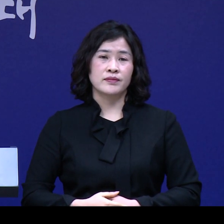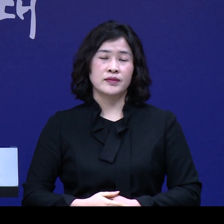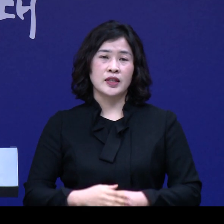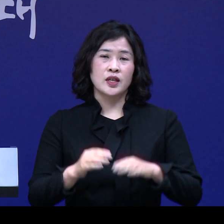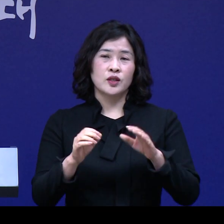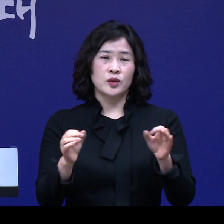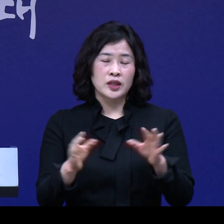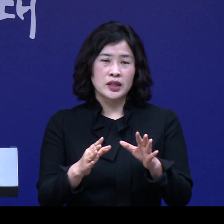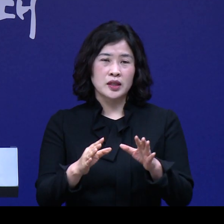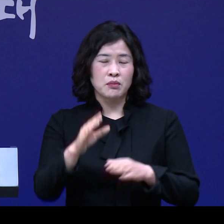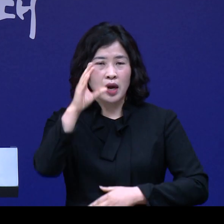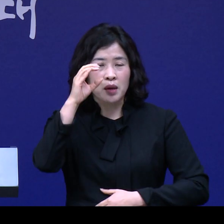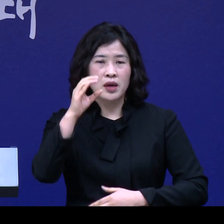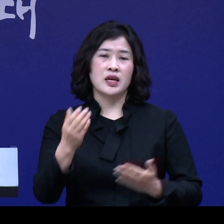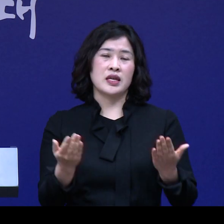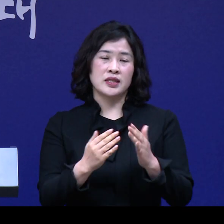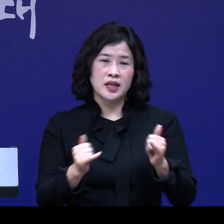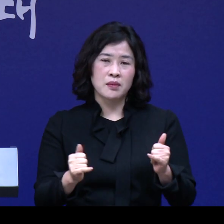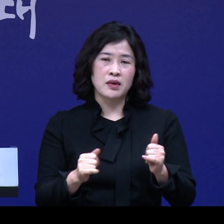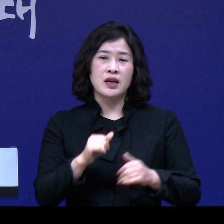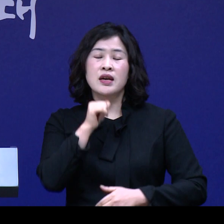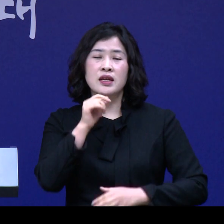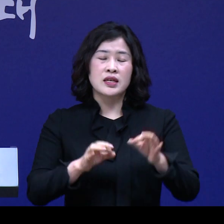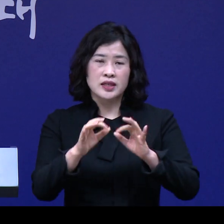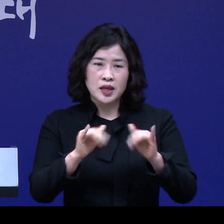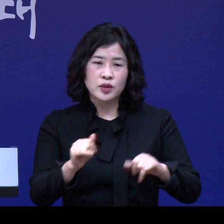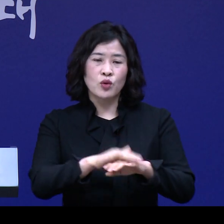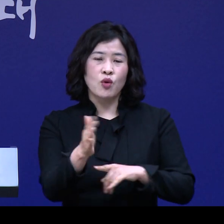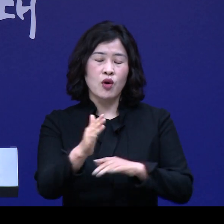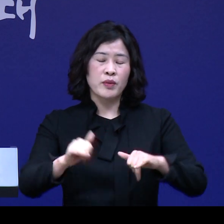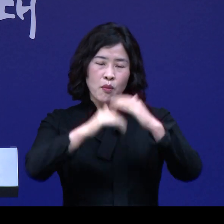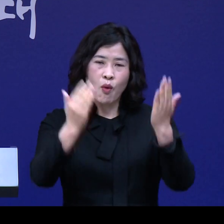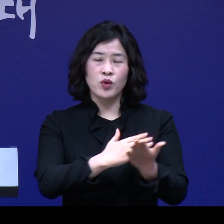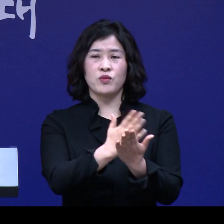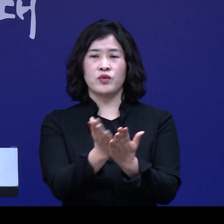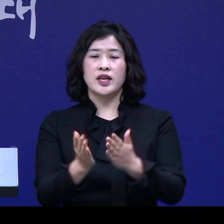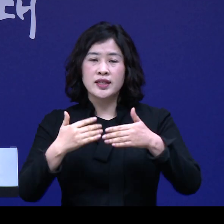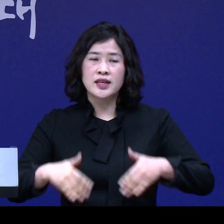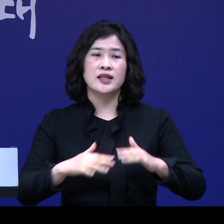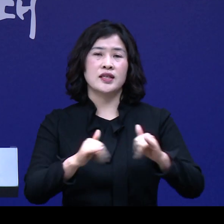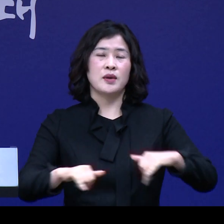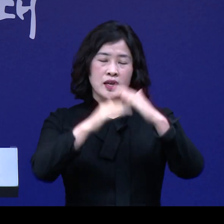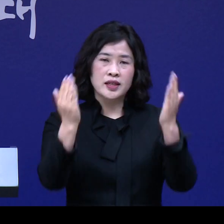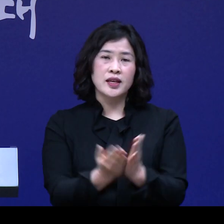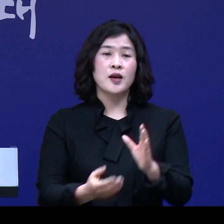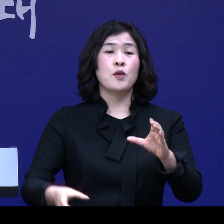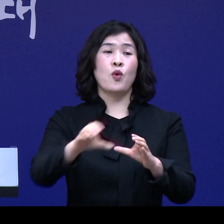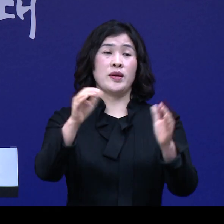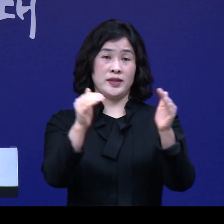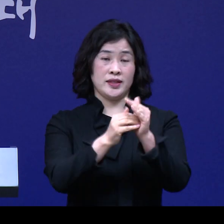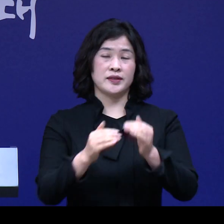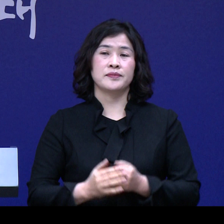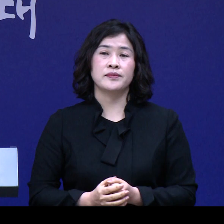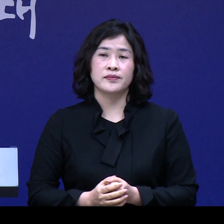및 단기 근로자, 영세사업자, 농어민 등 모든 분야의 취약계층이 두루 포함됩니다.